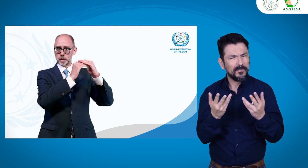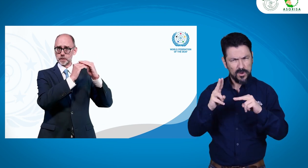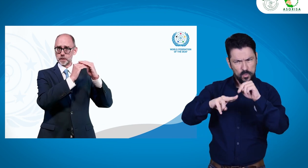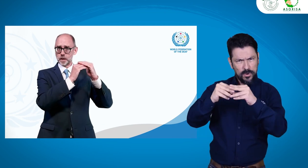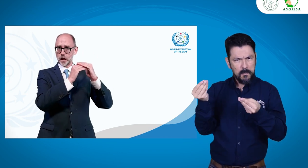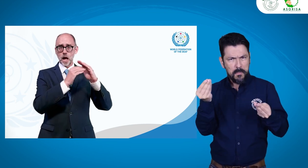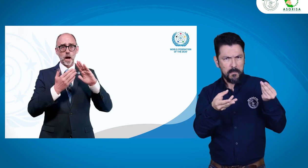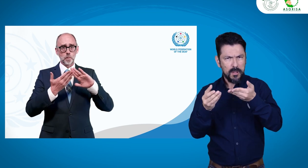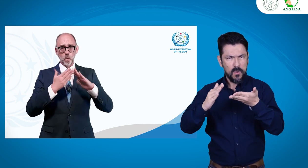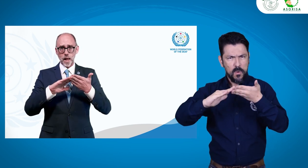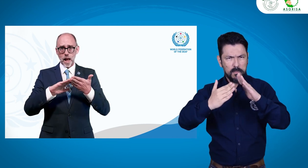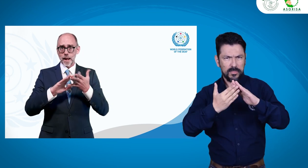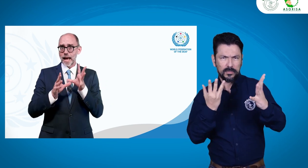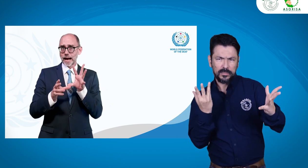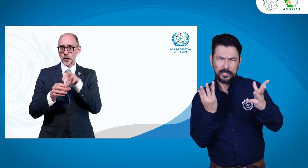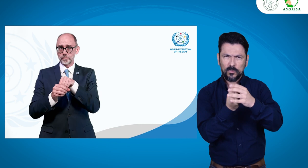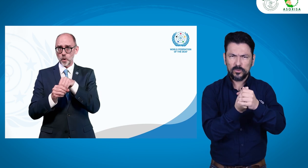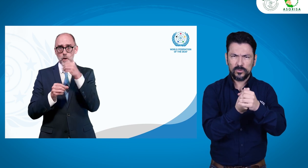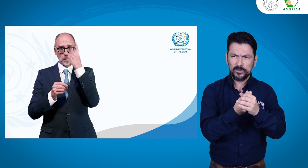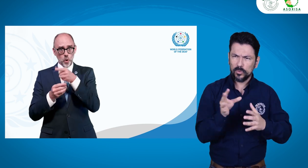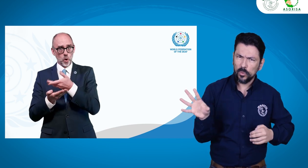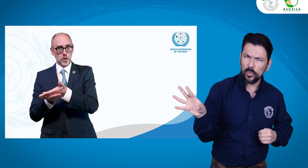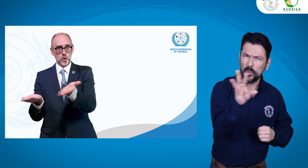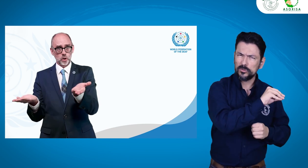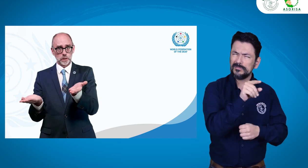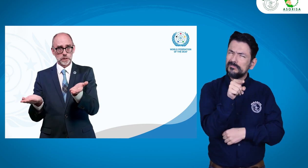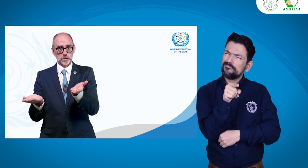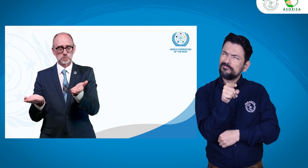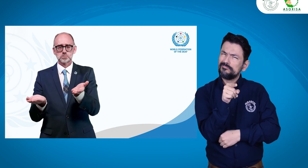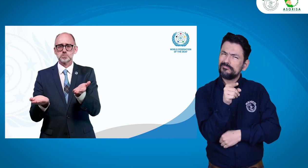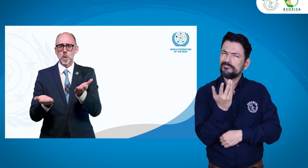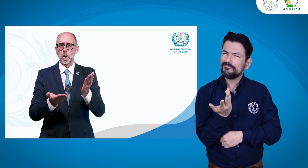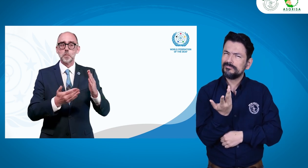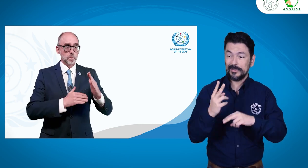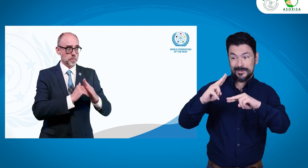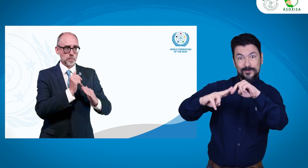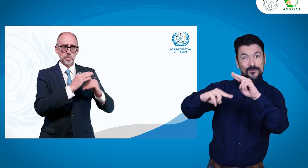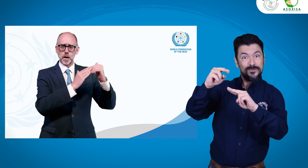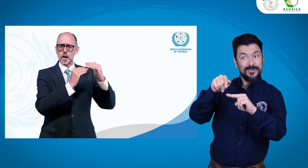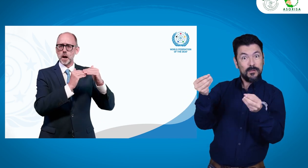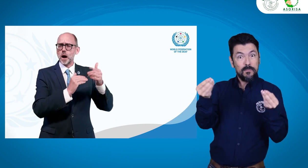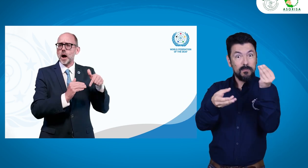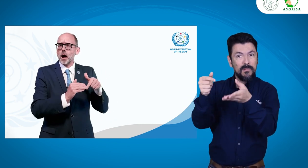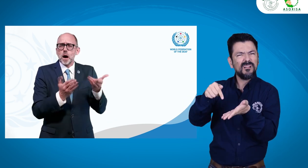examináramos a qué nos referimos con este lema. ¿Cómo construimos comunidades inclusivas para todos?